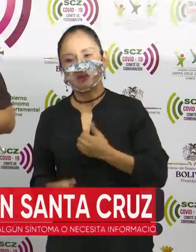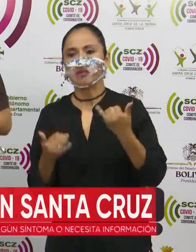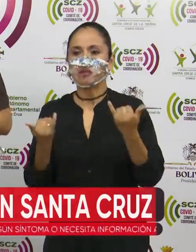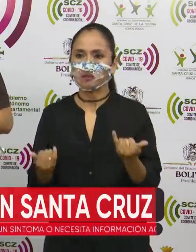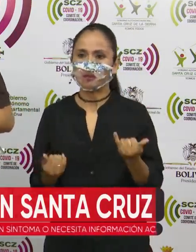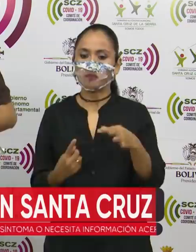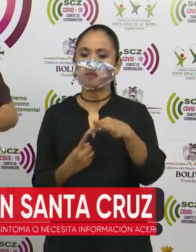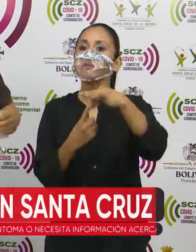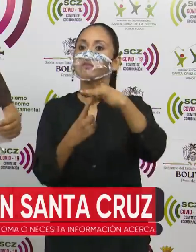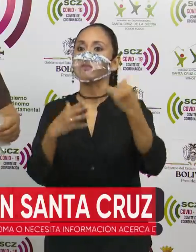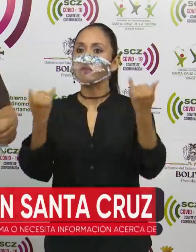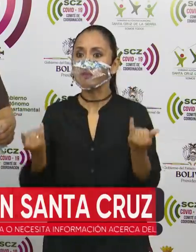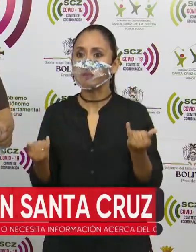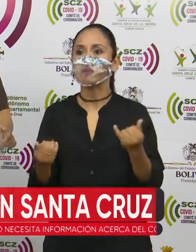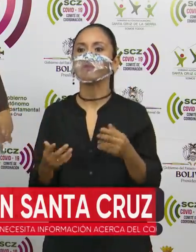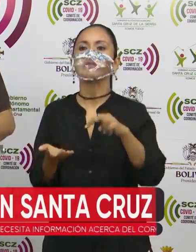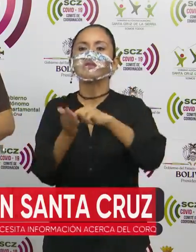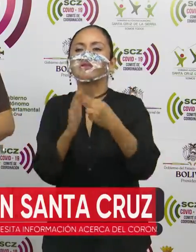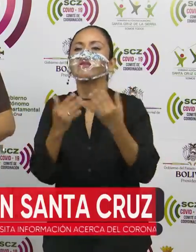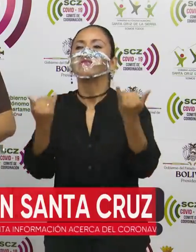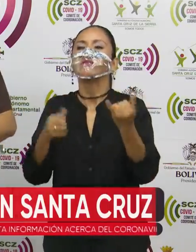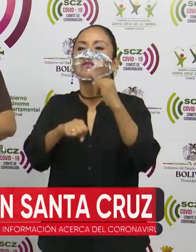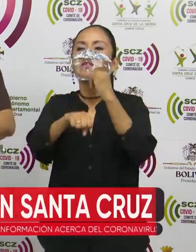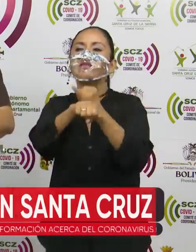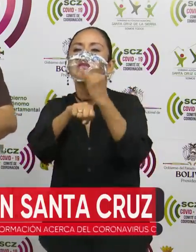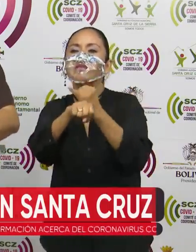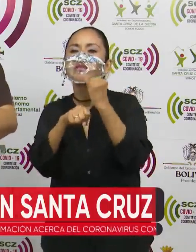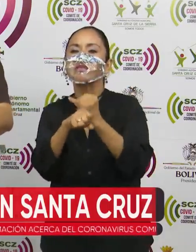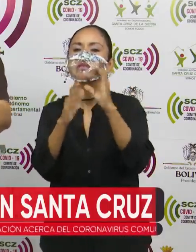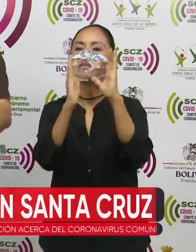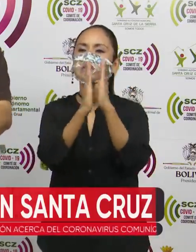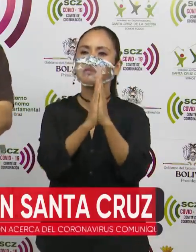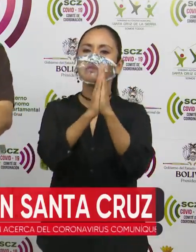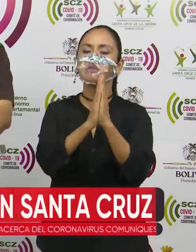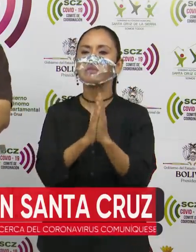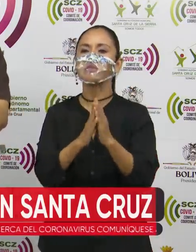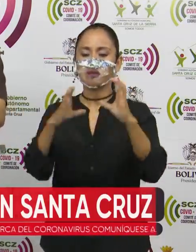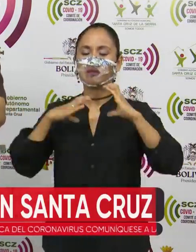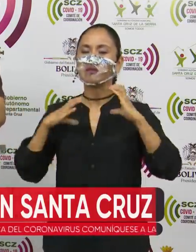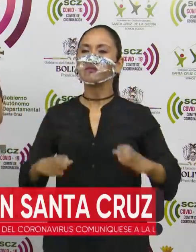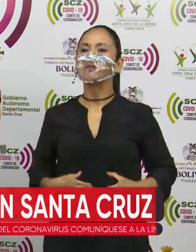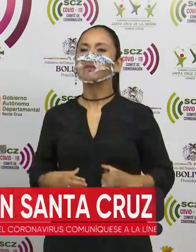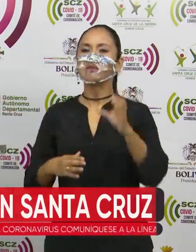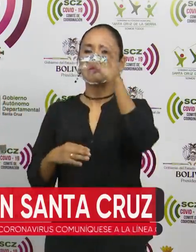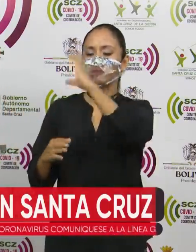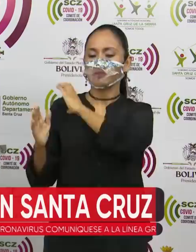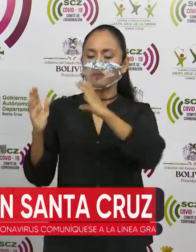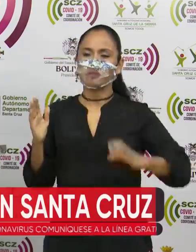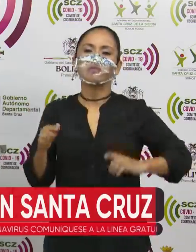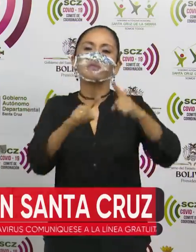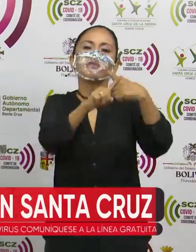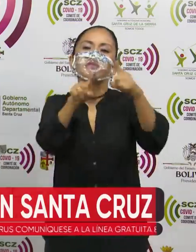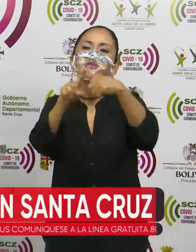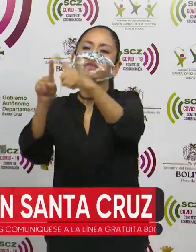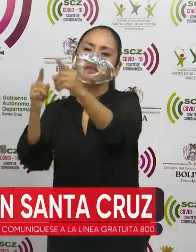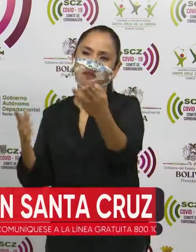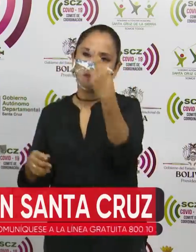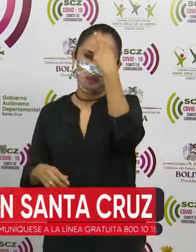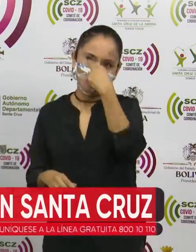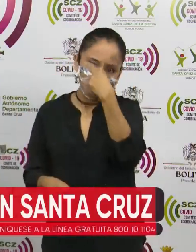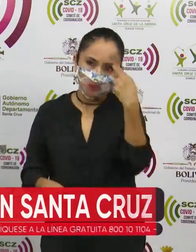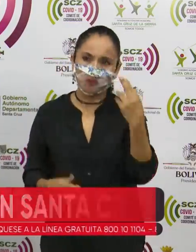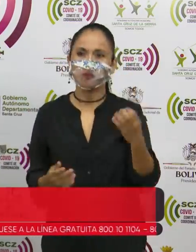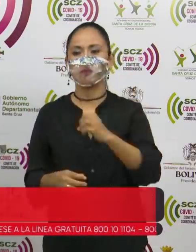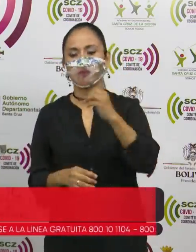especial como hoy de Corpus Christi, donde hemos asistido de acuerdo a nuestra profesión católica